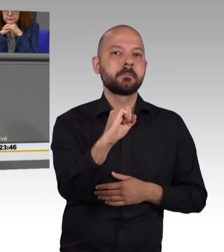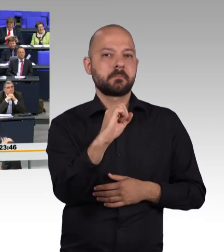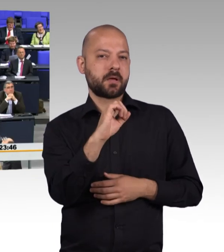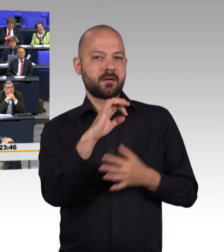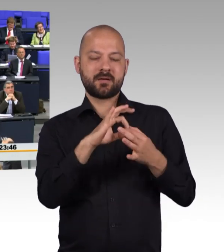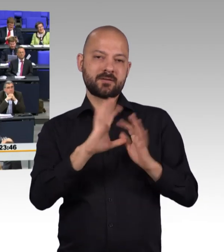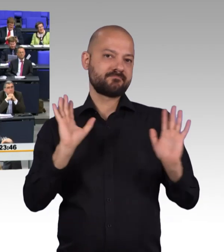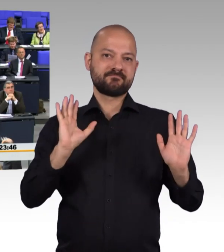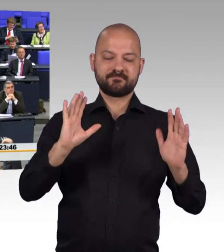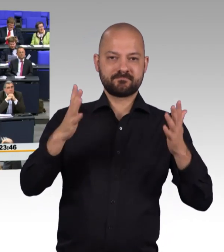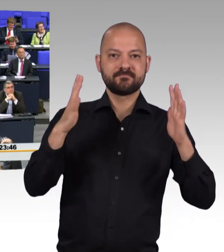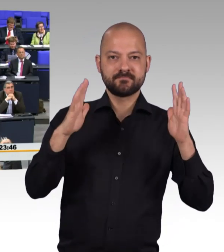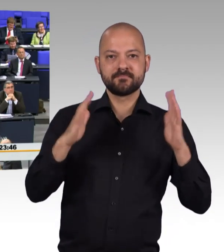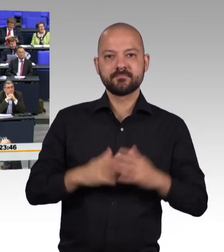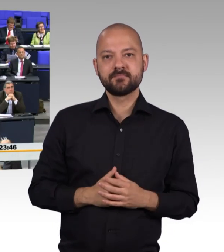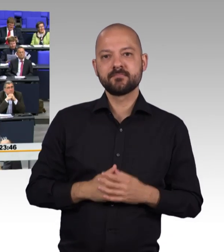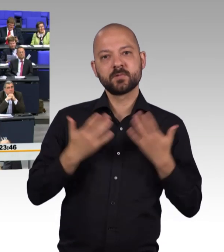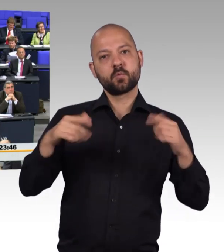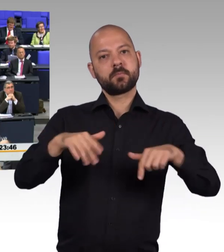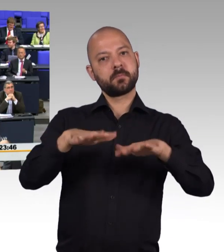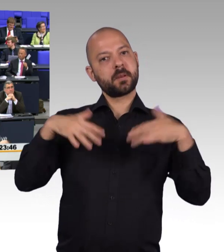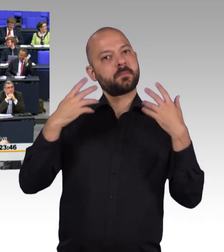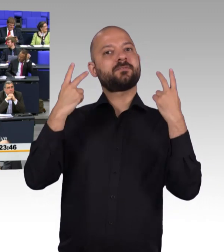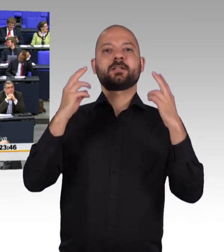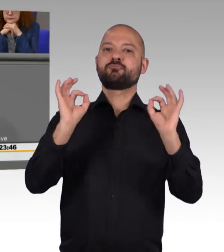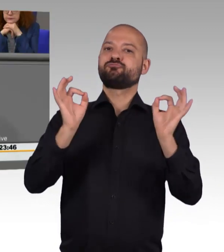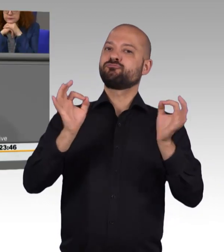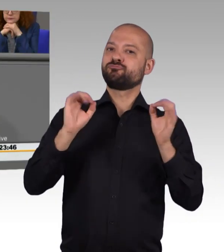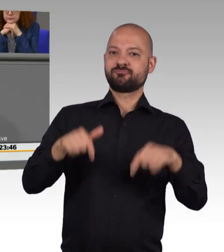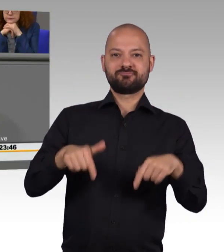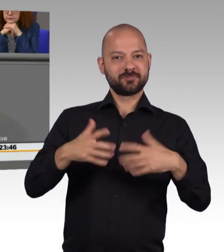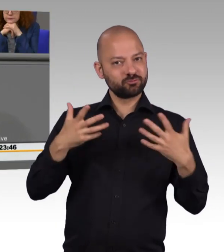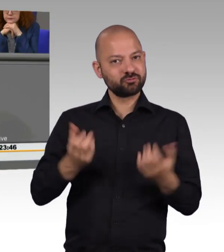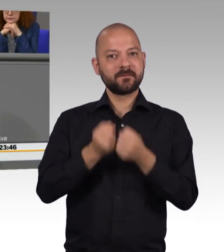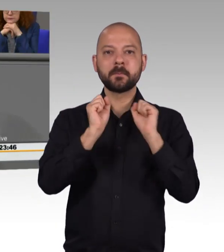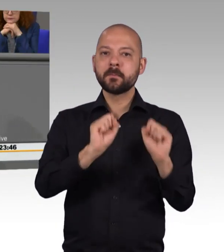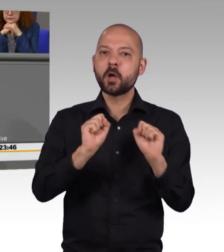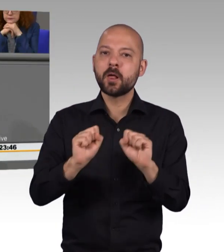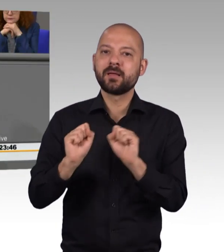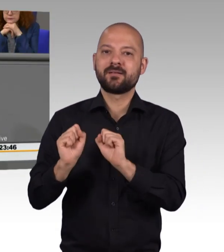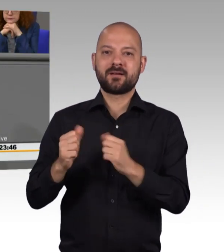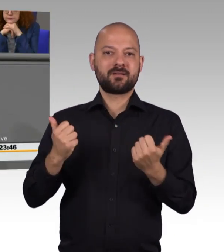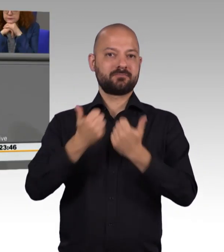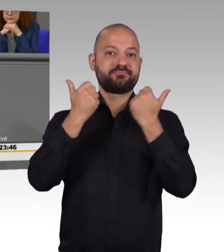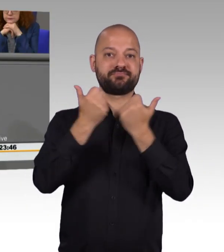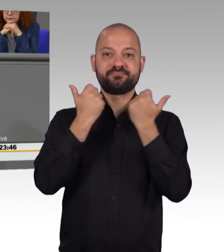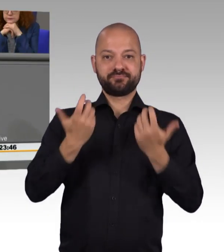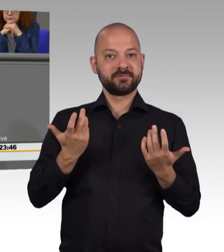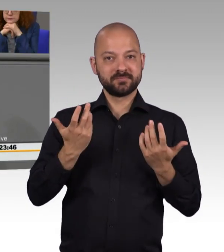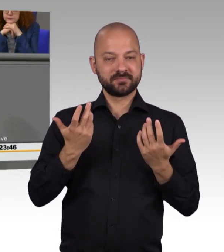Sternstunde im Parlament, die möglich gewesen ist, fällt aber leider aus. Heute ist kein